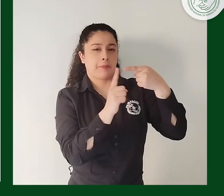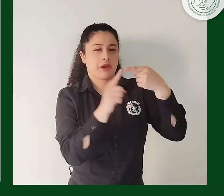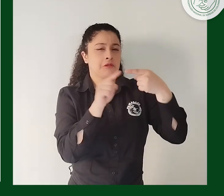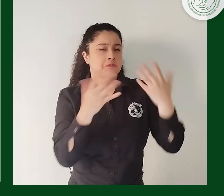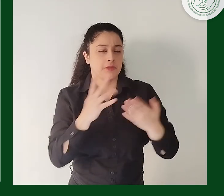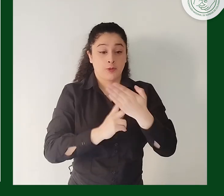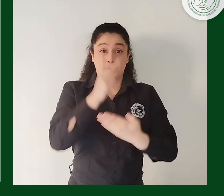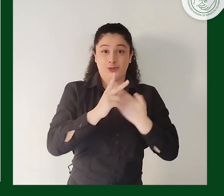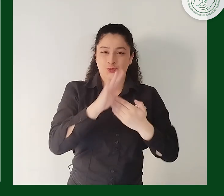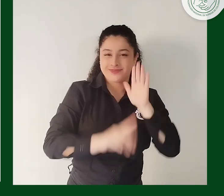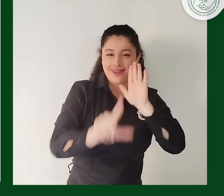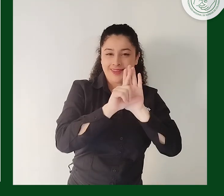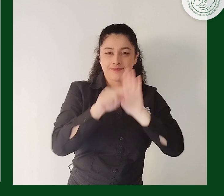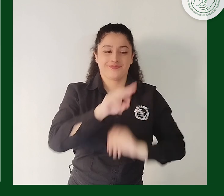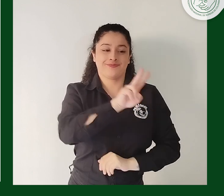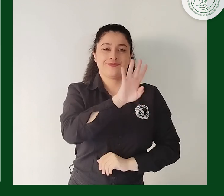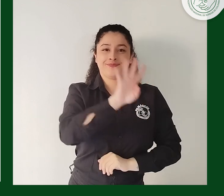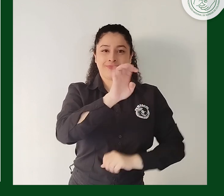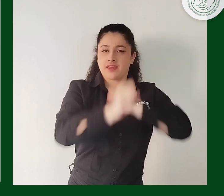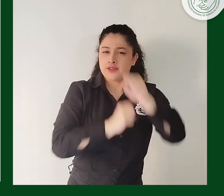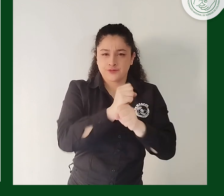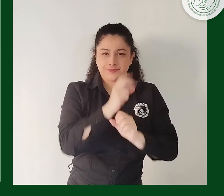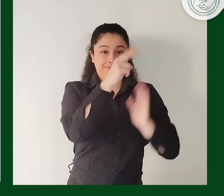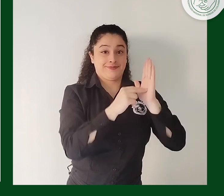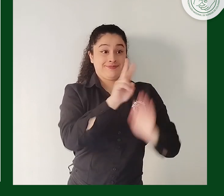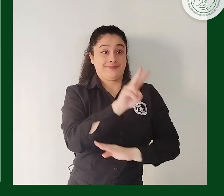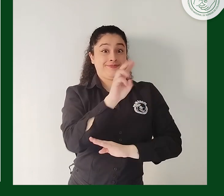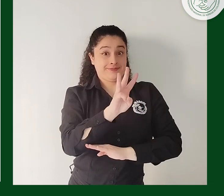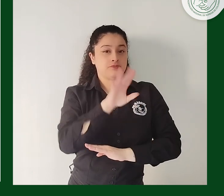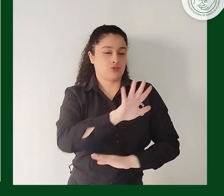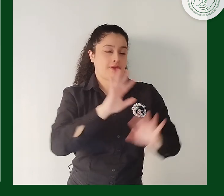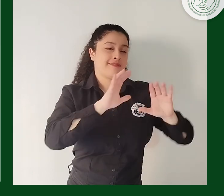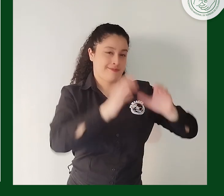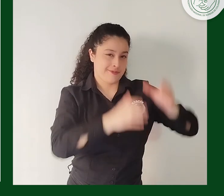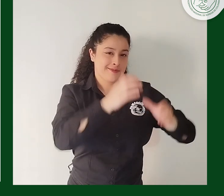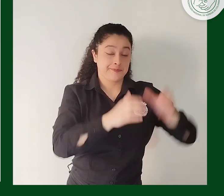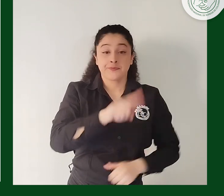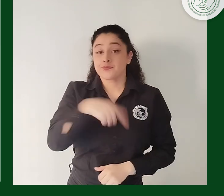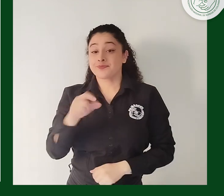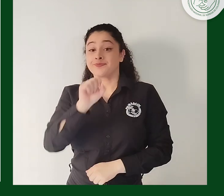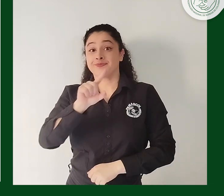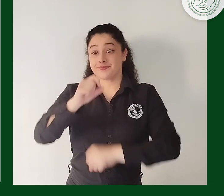Primero, en relación al proyecto de ley 2049 de 2023, Cámara